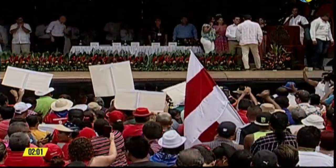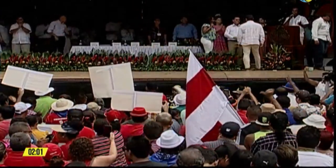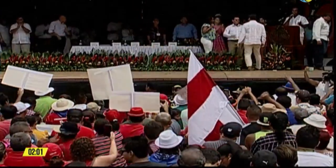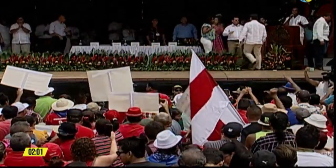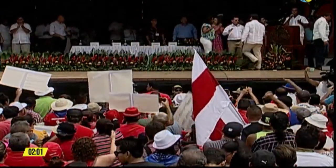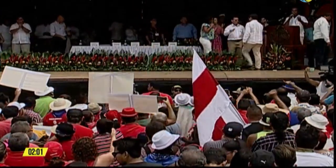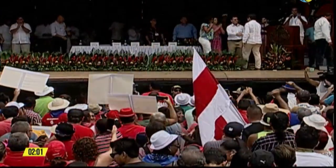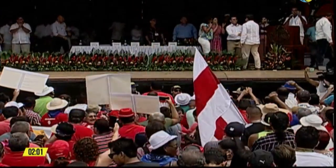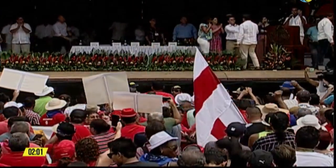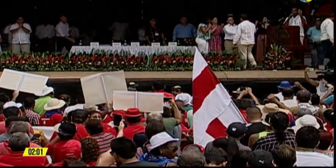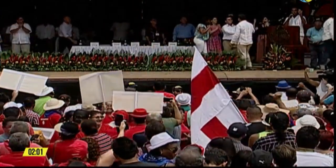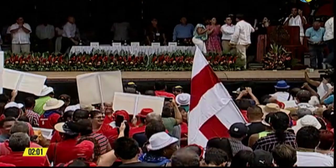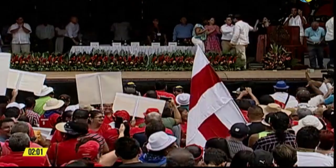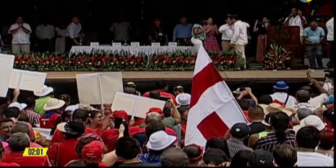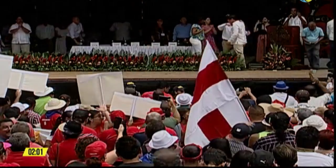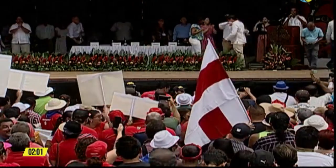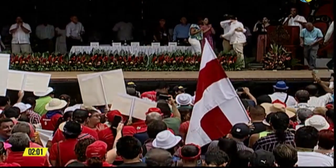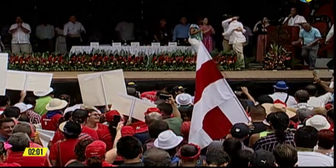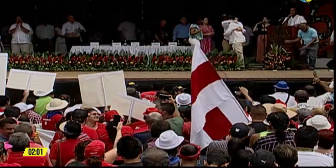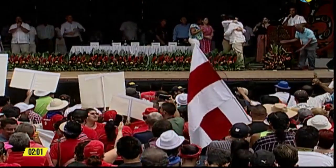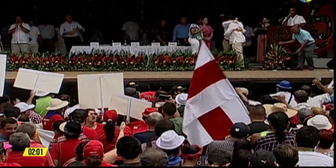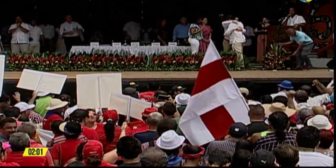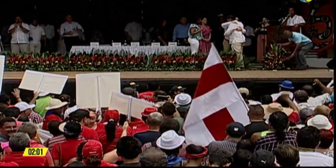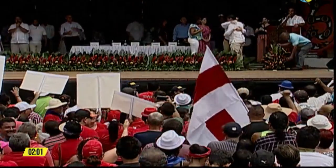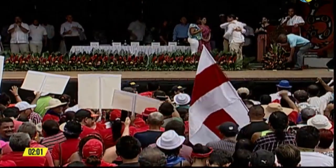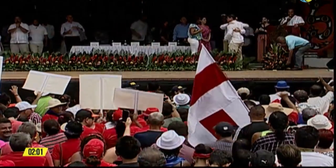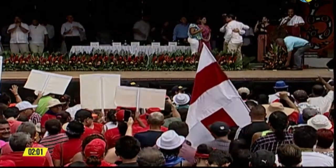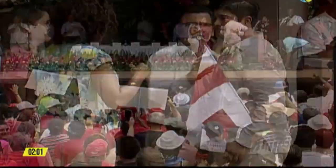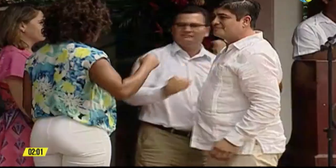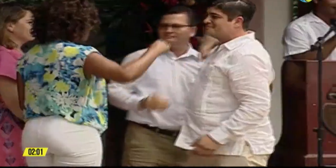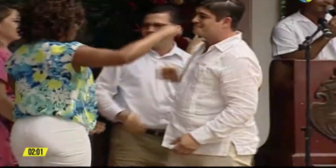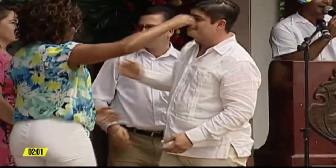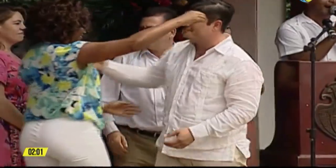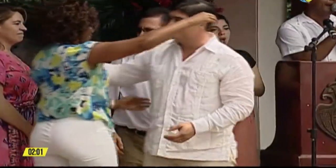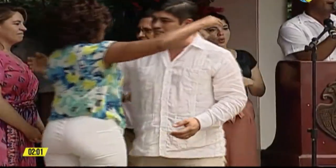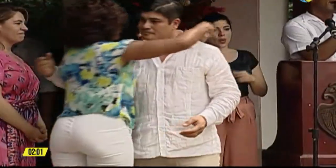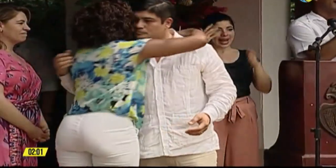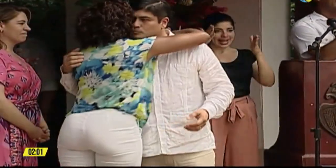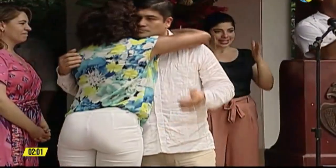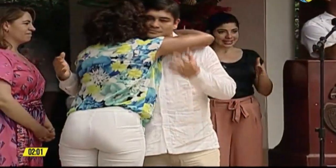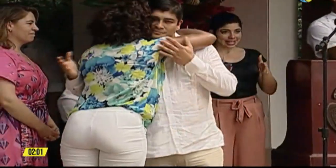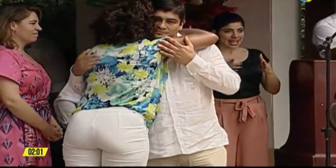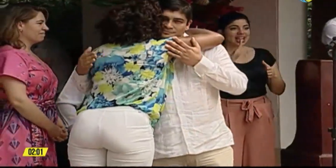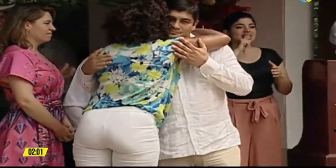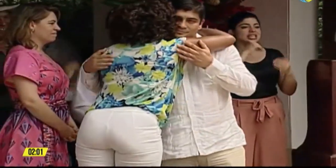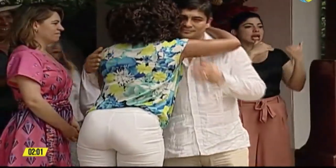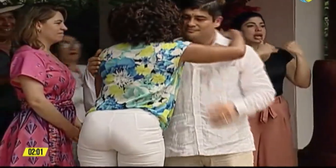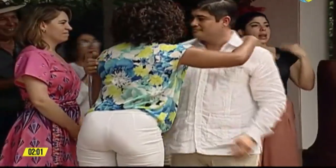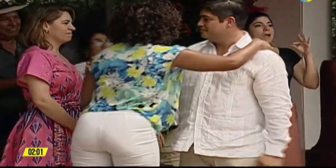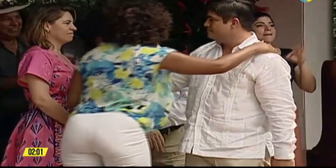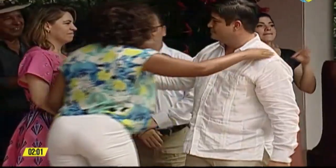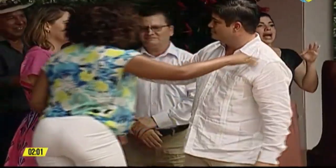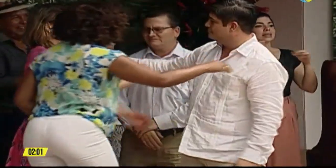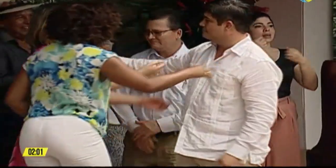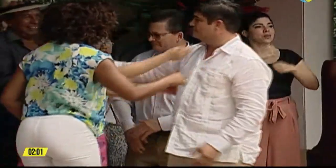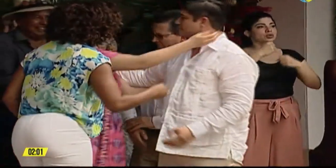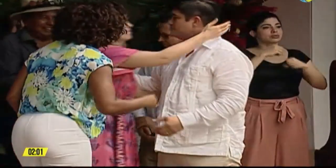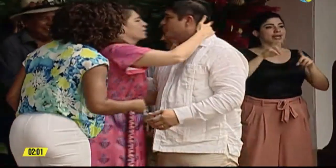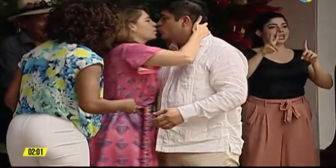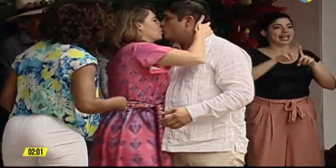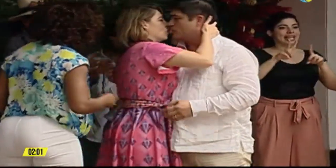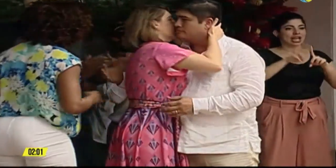qué mejor celebrarlo con nuestra música regional, con nuestra música guanacasteca, a cargo de la banda municipal de